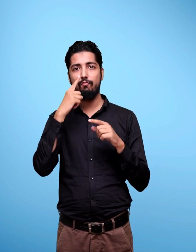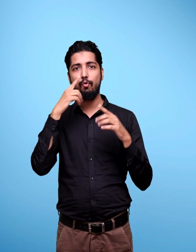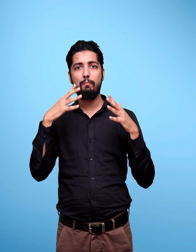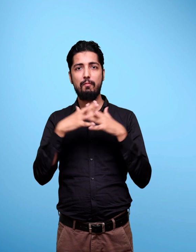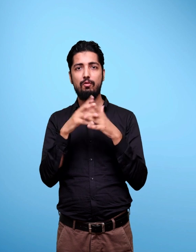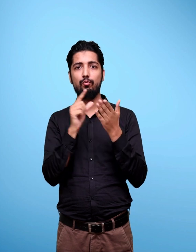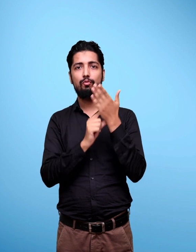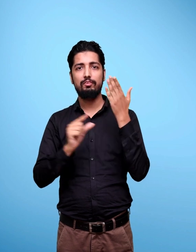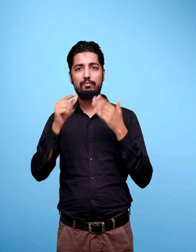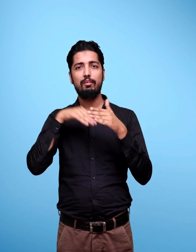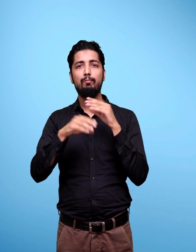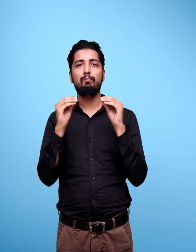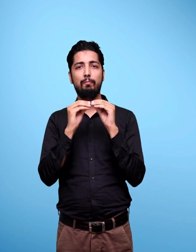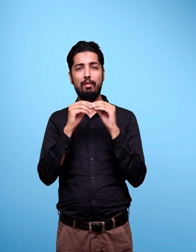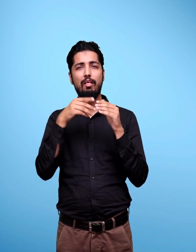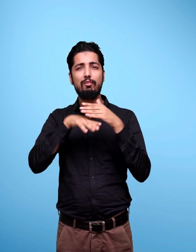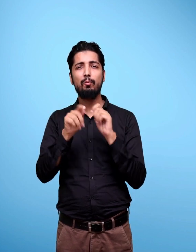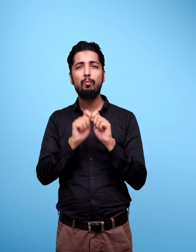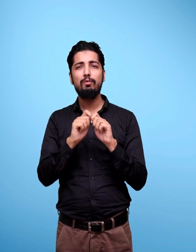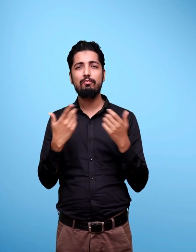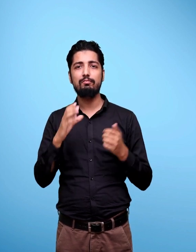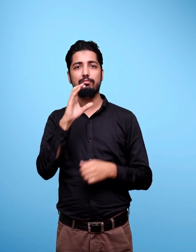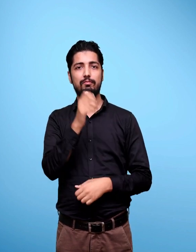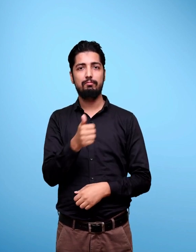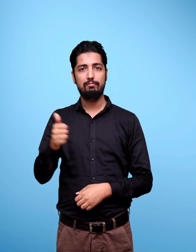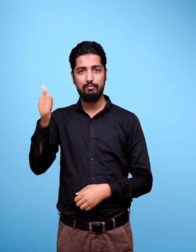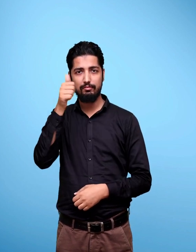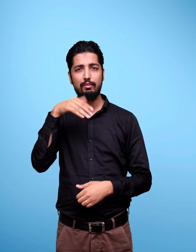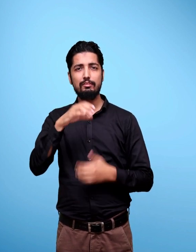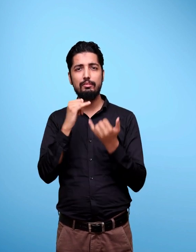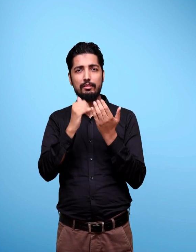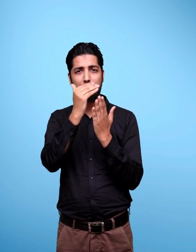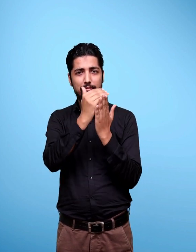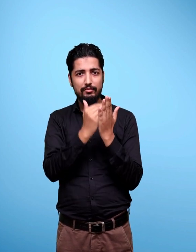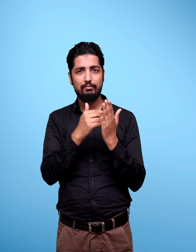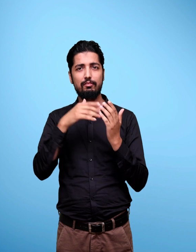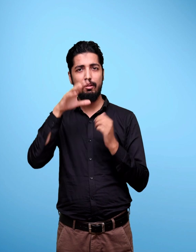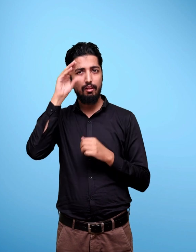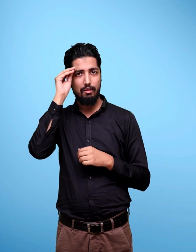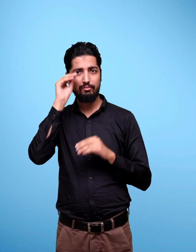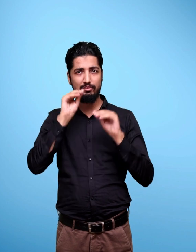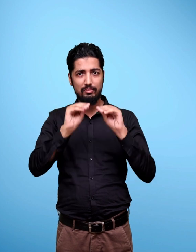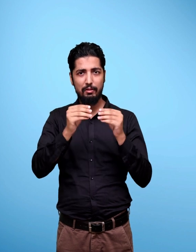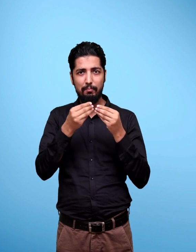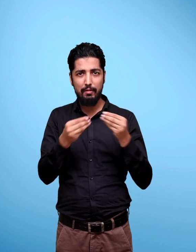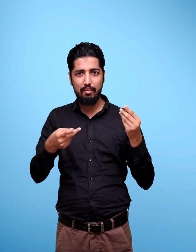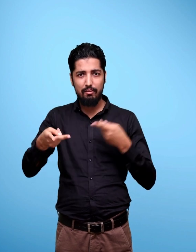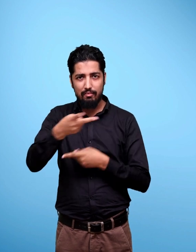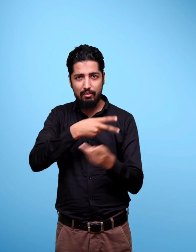Chair Chairperson Syllabus And Learning Teaching Material Development Committee